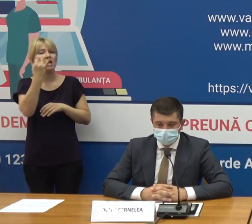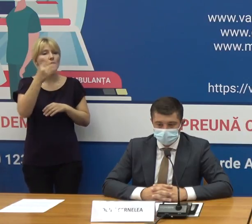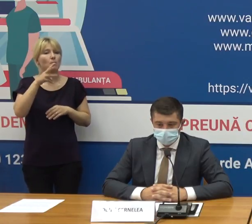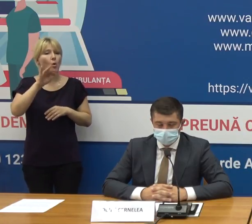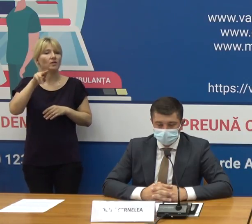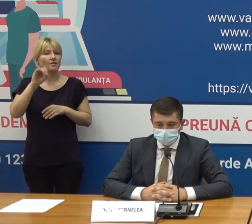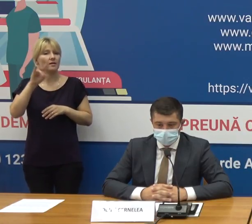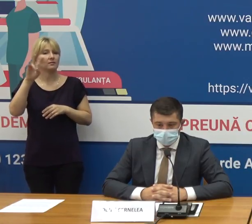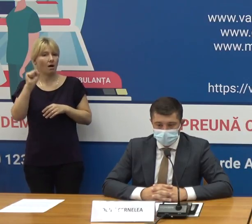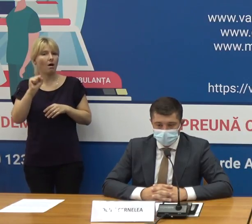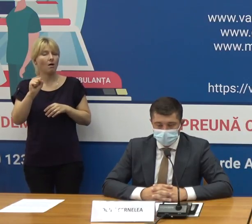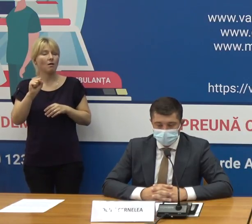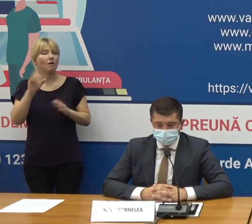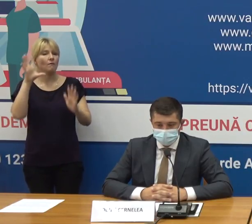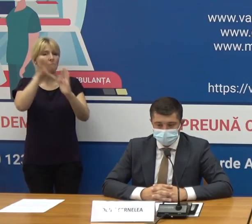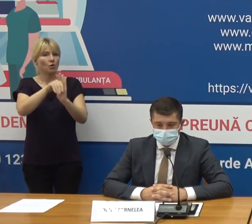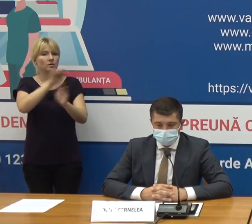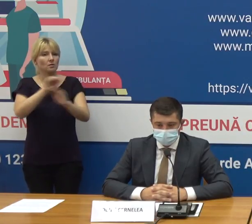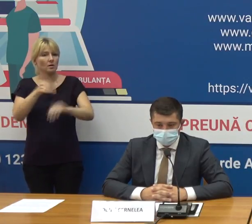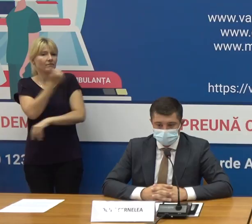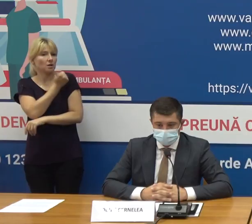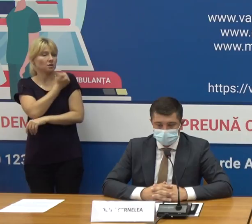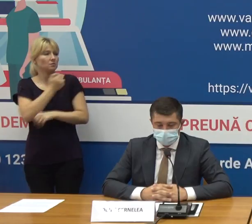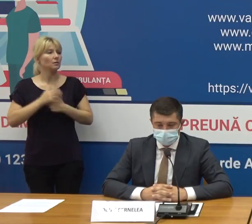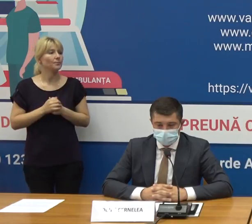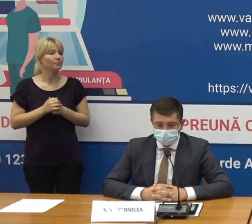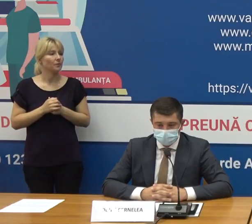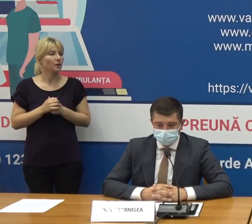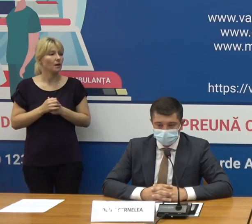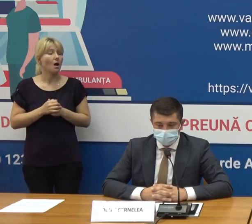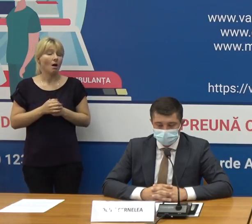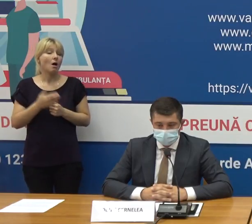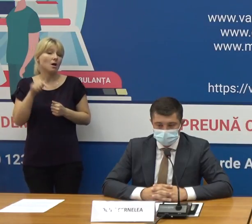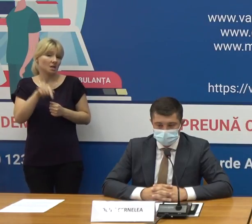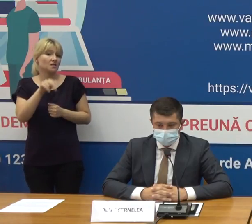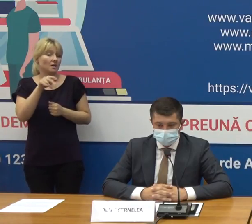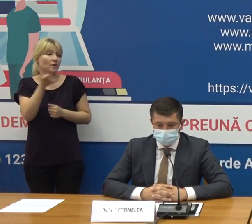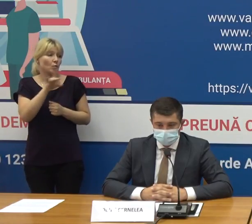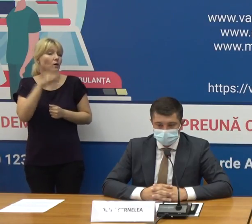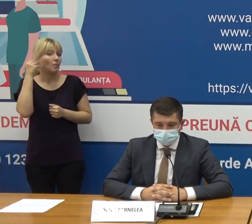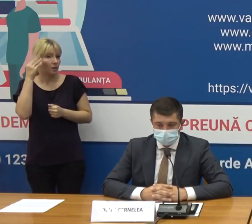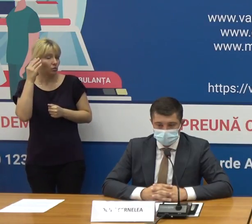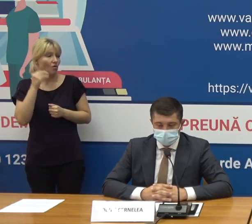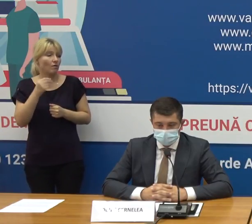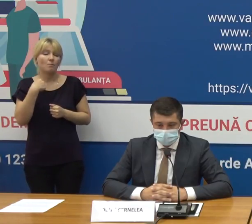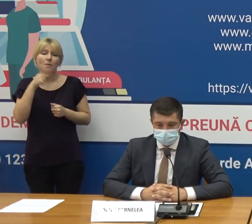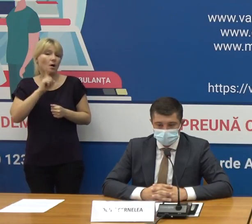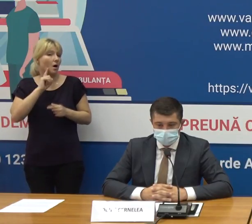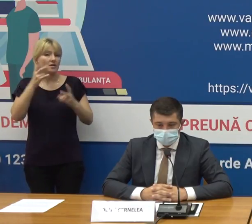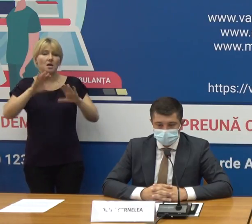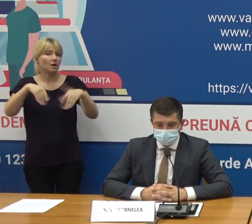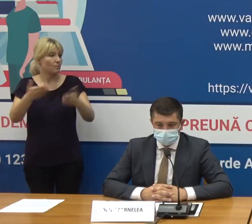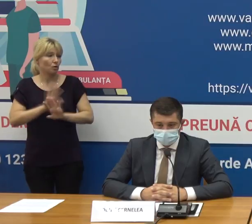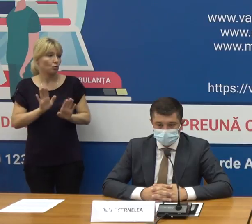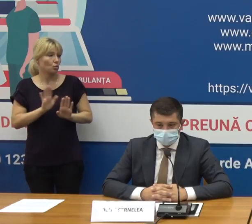modern și vaccinul Republica Moldova desigur până la moment nu a recomandat acest aspect din considerentul